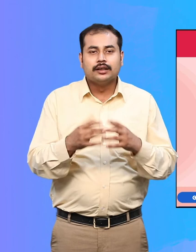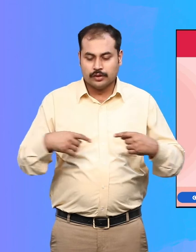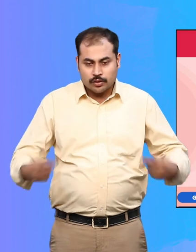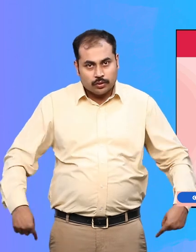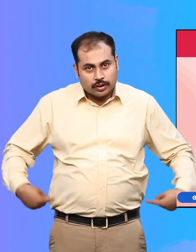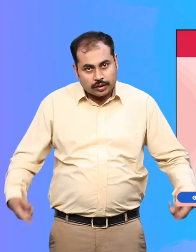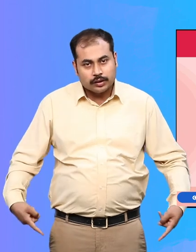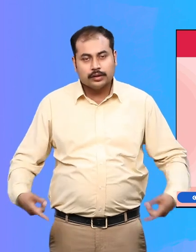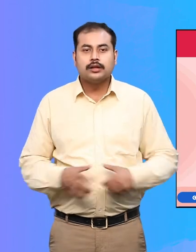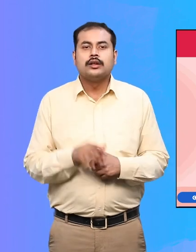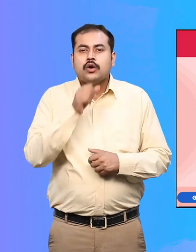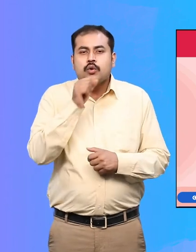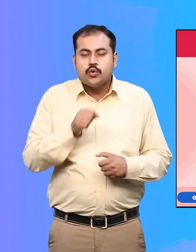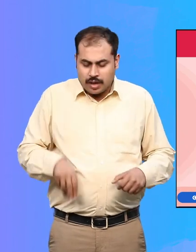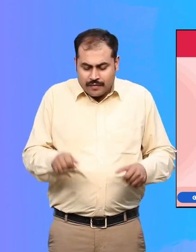से चढ़ या फिर उतर पाई